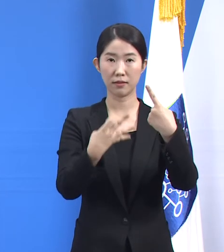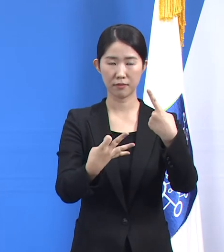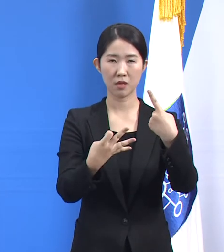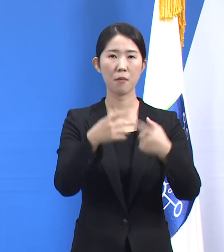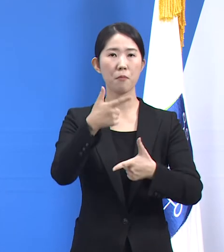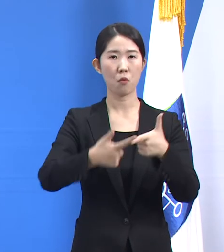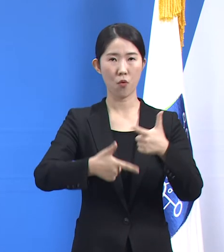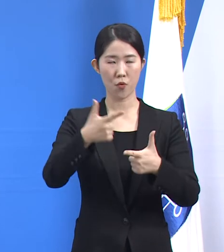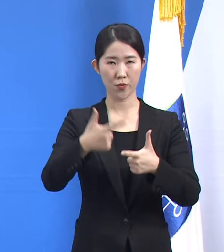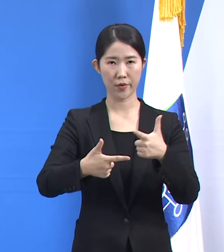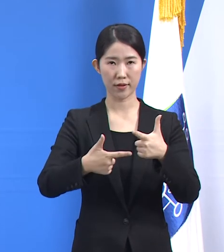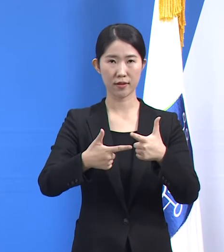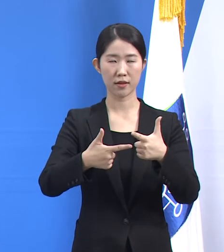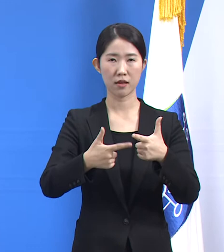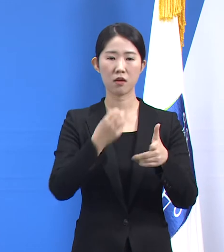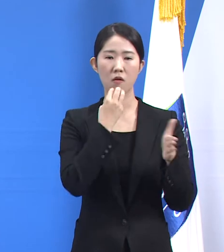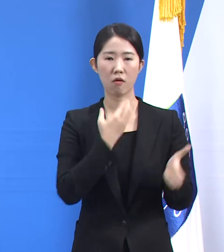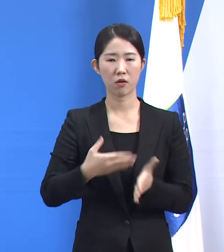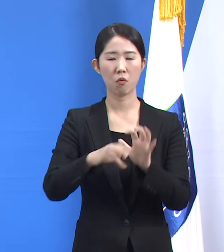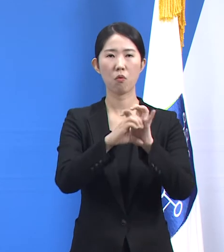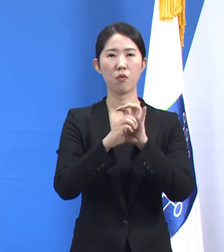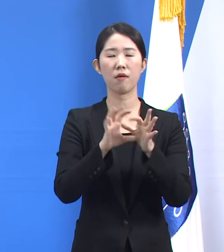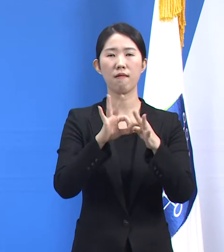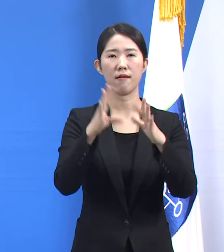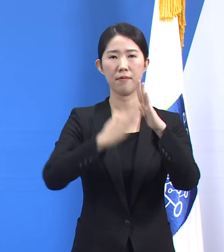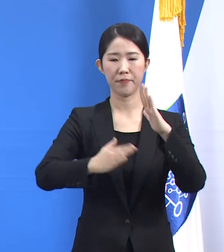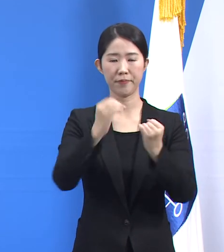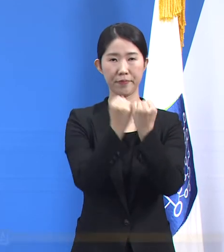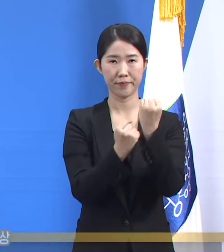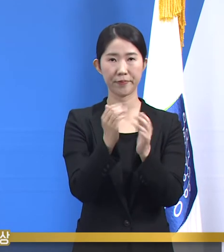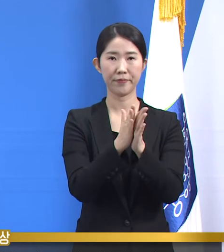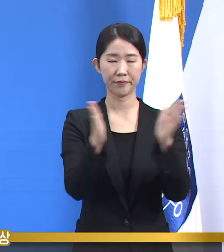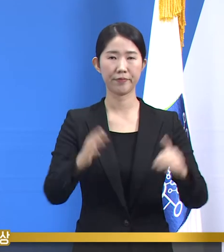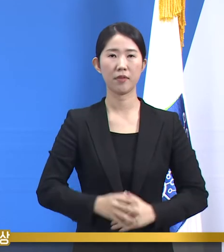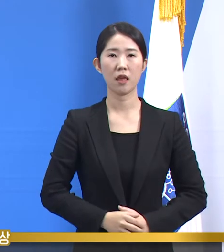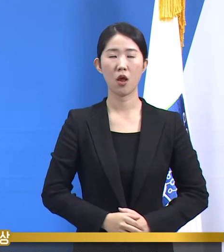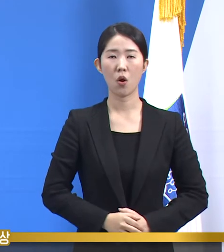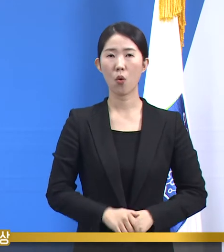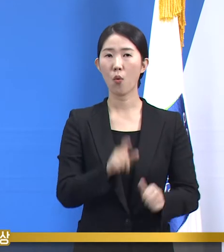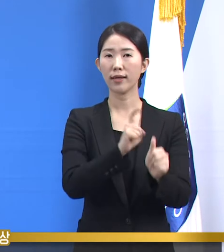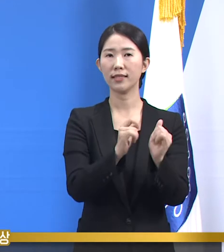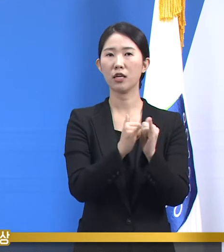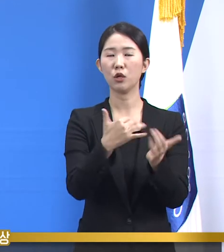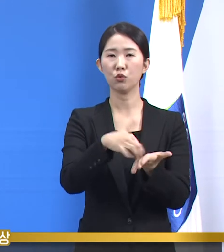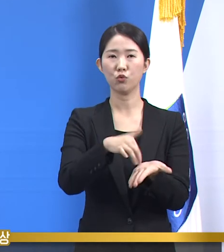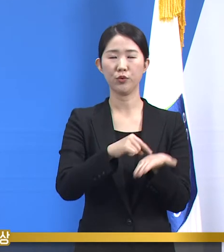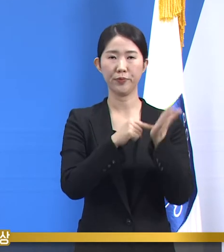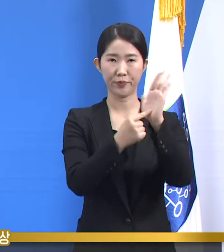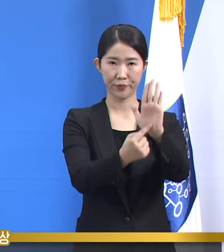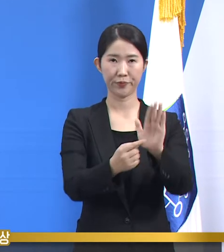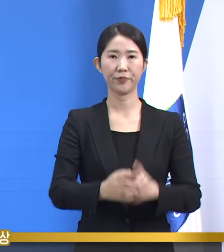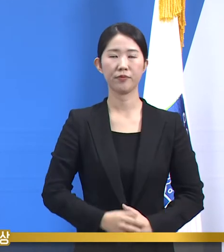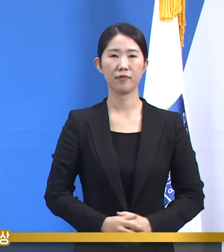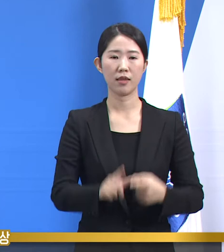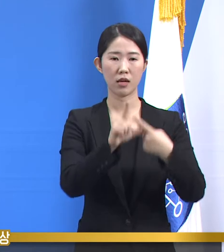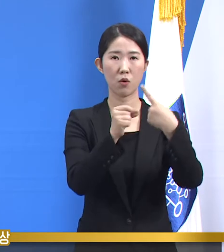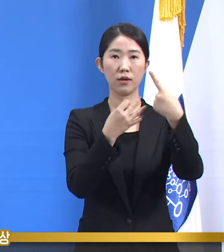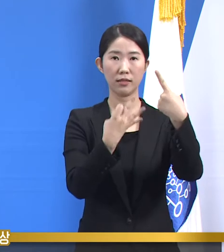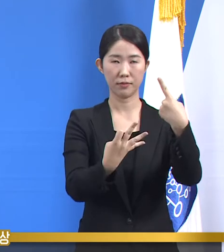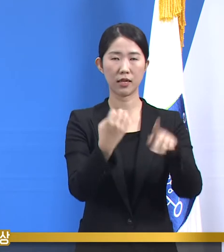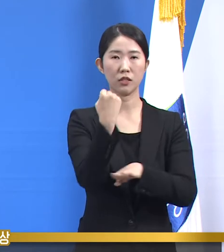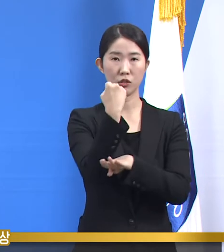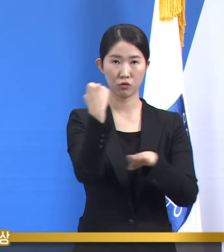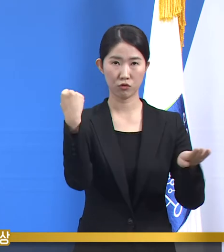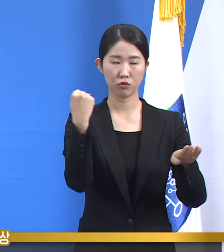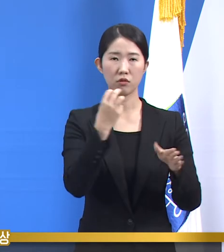대응 관련 정례 기자회견을 시작하겠습니다. 경기도의 확진자 발생 현황입니다. 1월 14일 0시